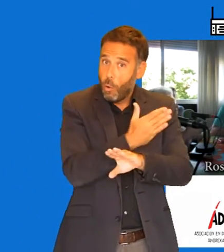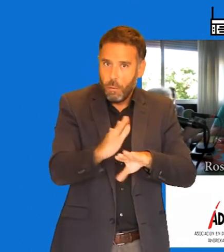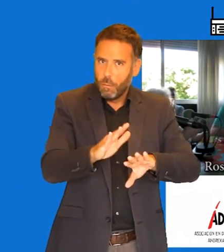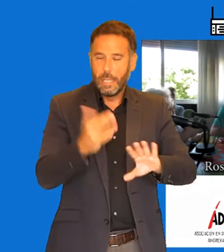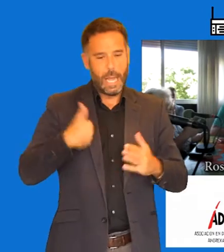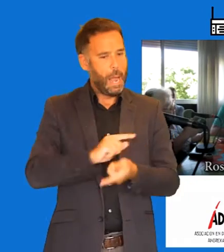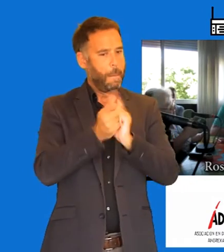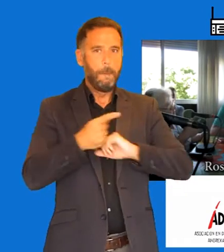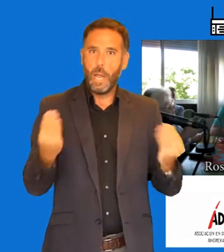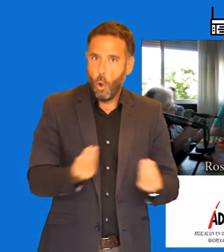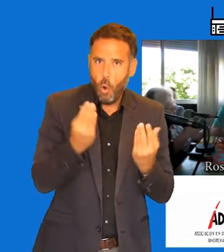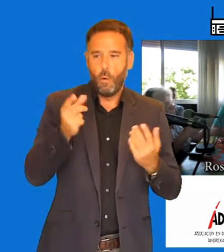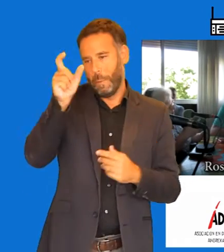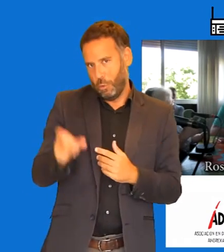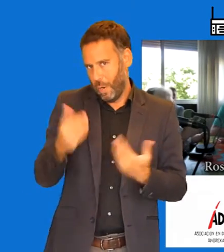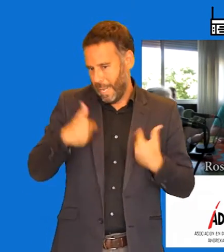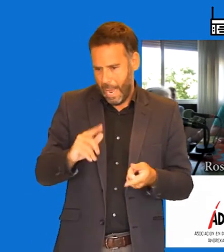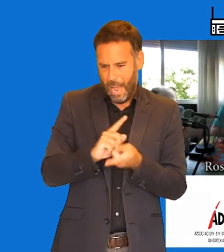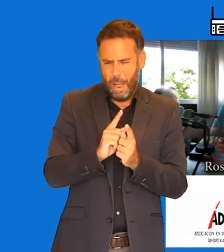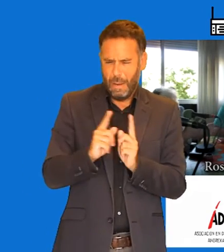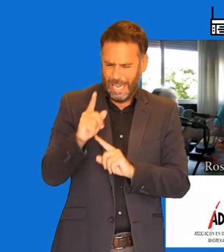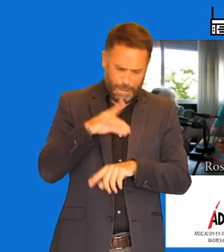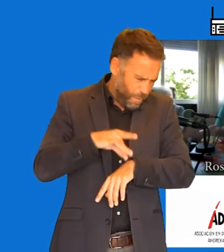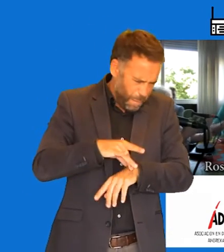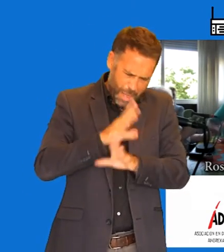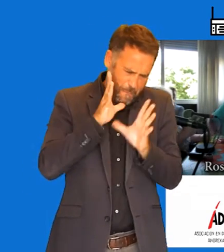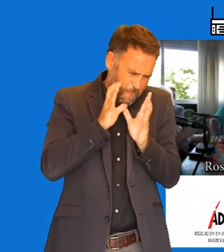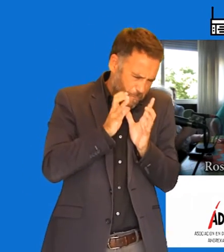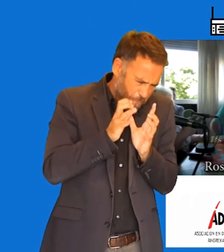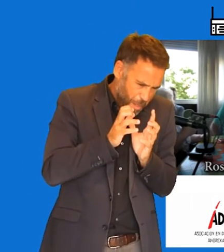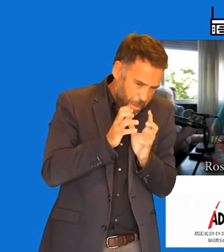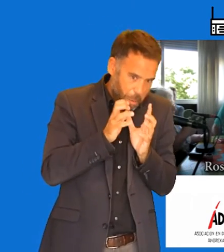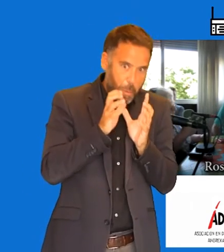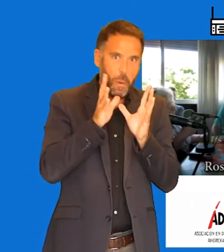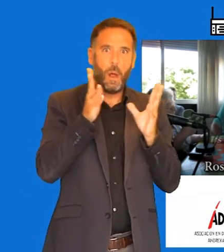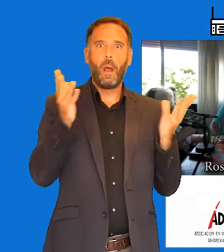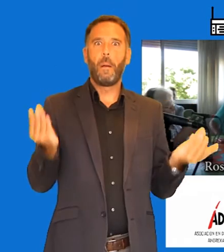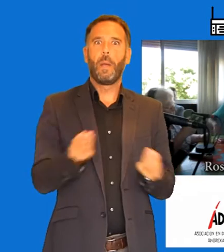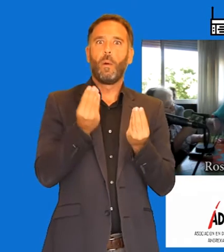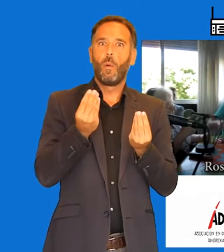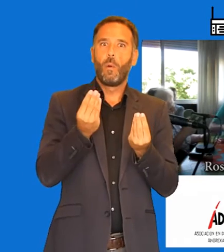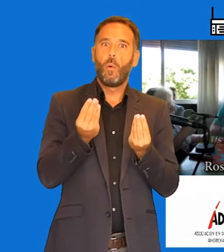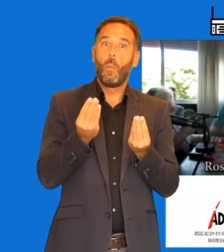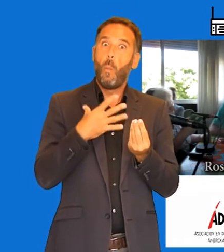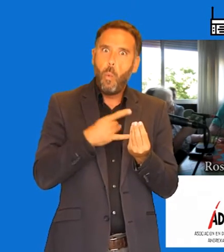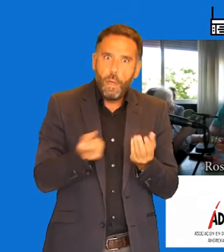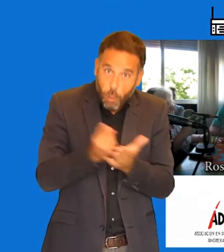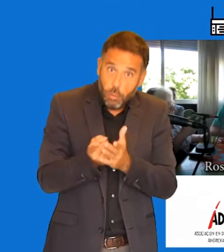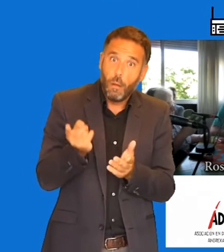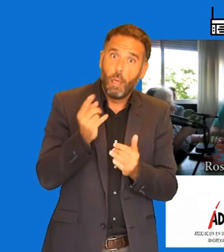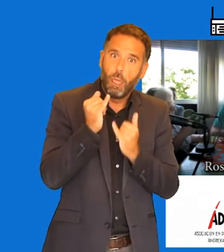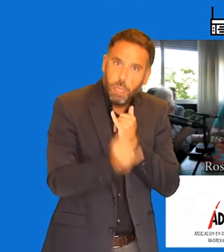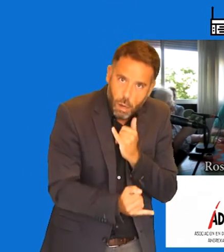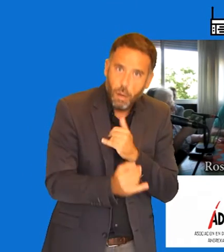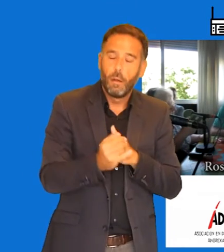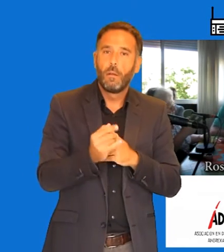la fase aguda, se puede decir, de esa enfermedad, sí puede ayudar a otro